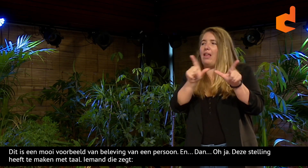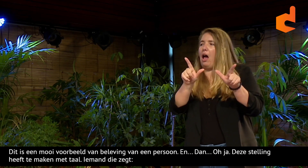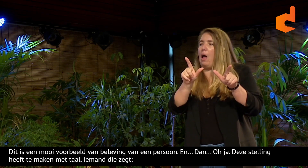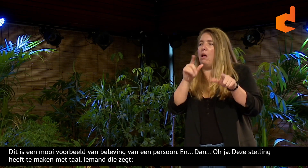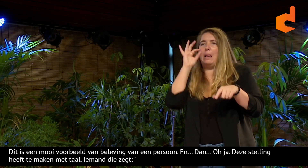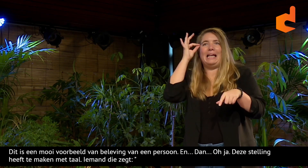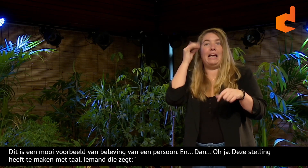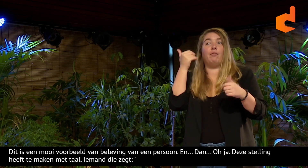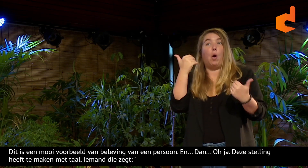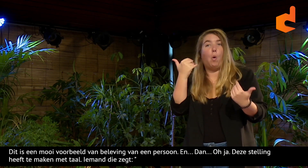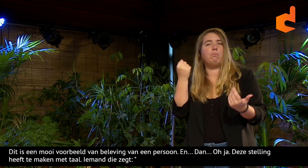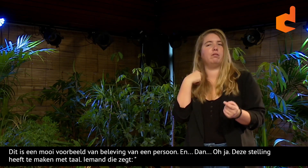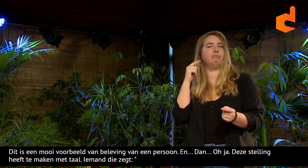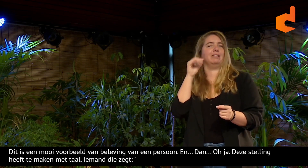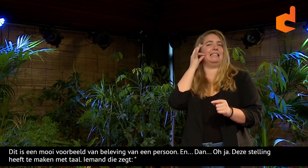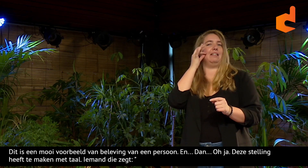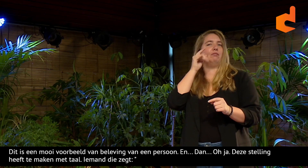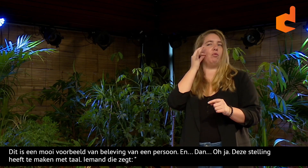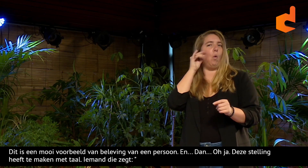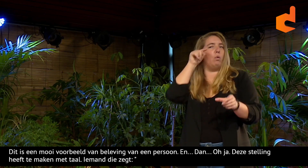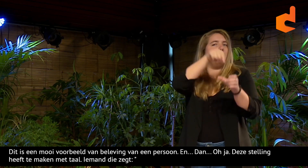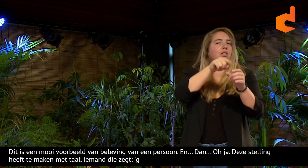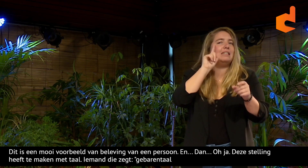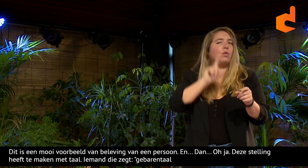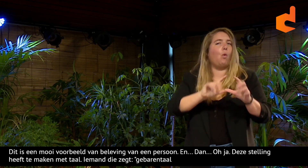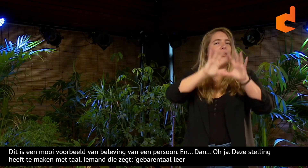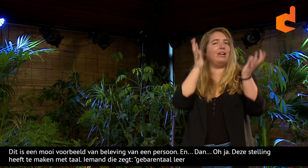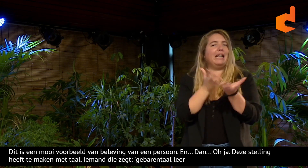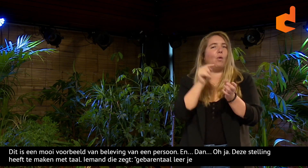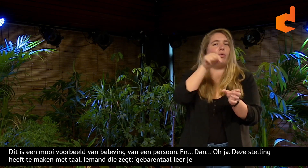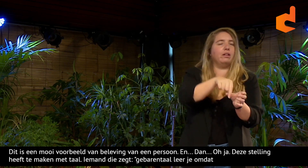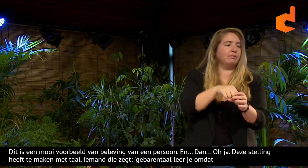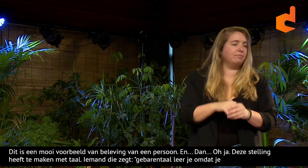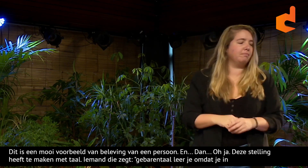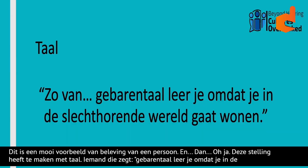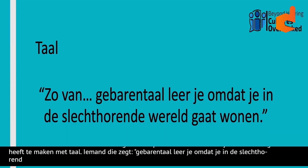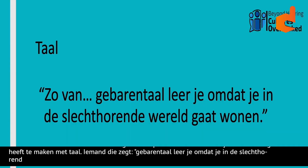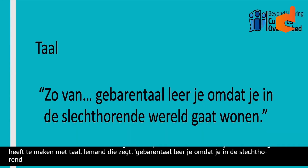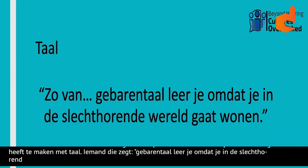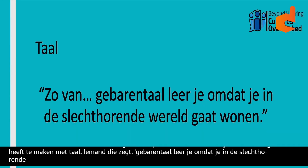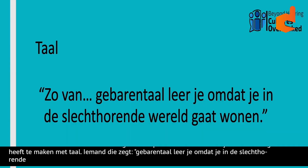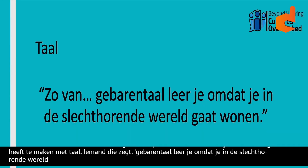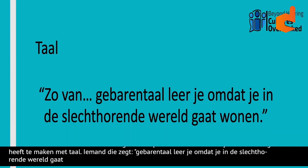zo van gebarentaal leer je omdat je in de slechthorende wereld gaat wonen.